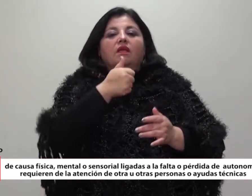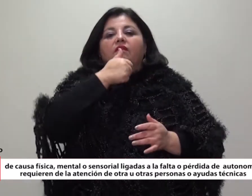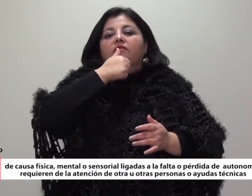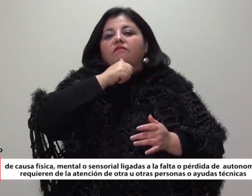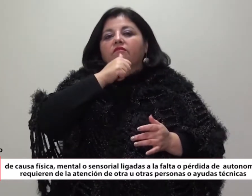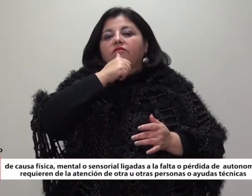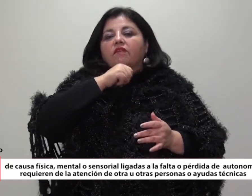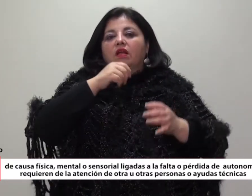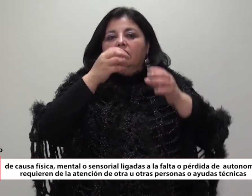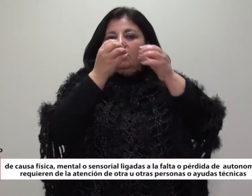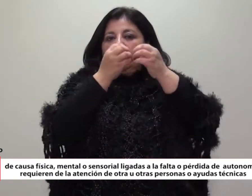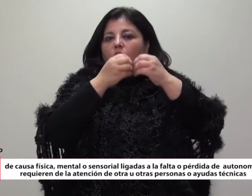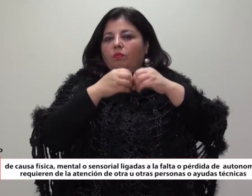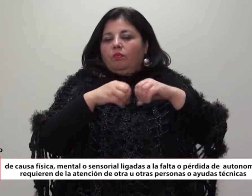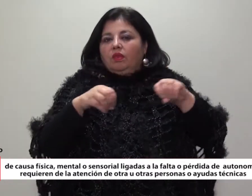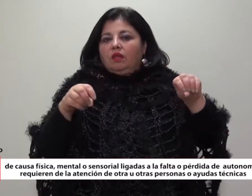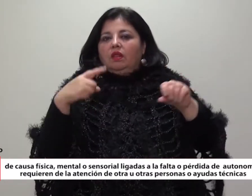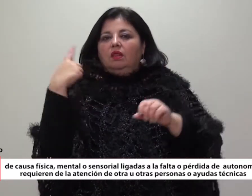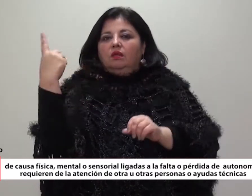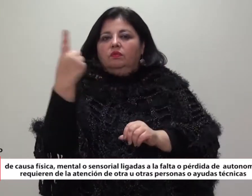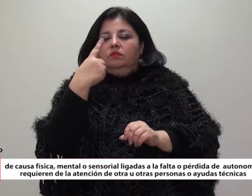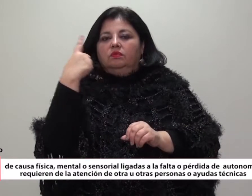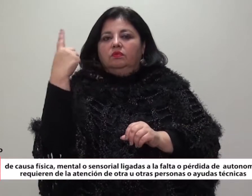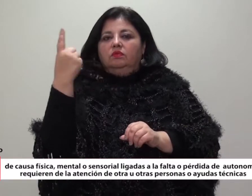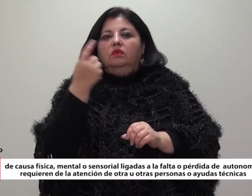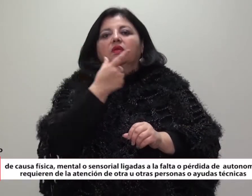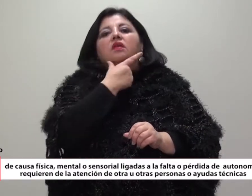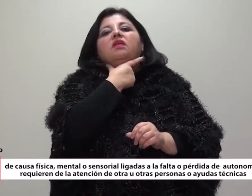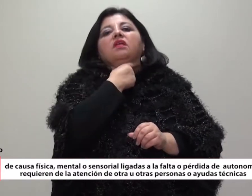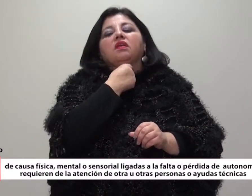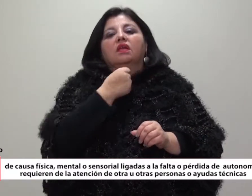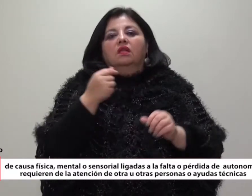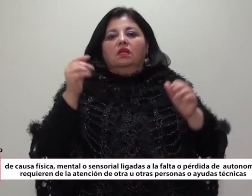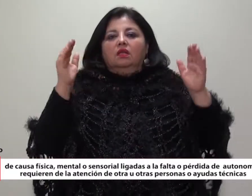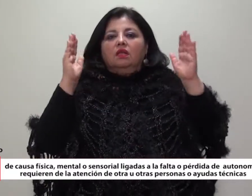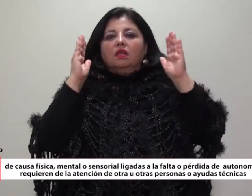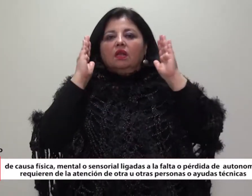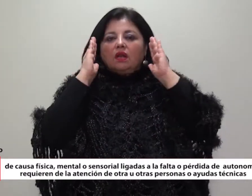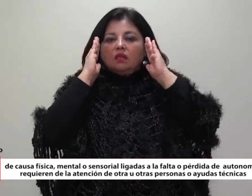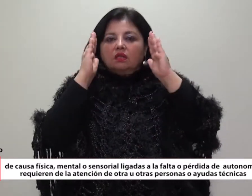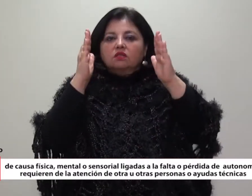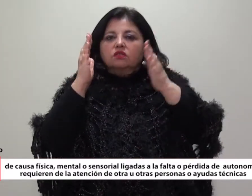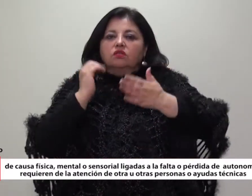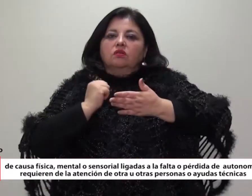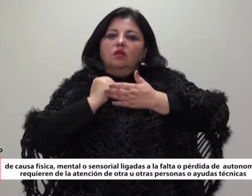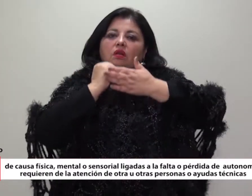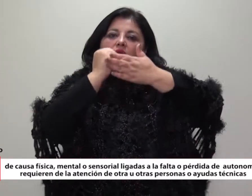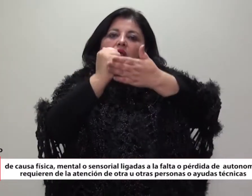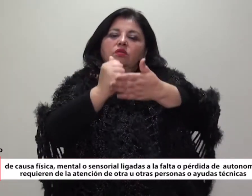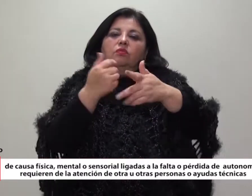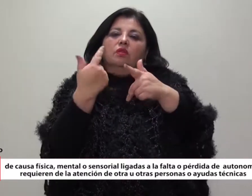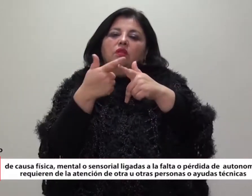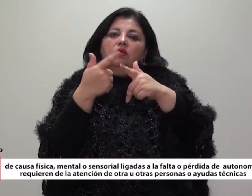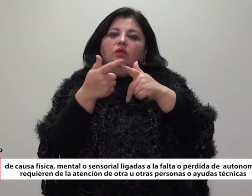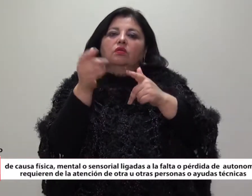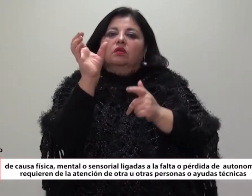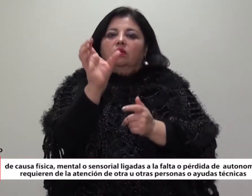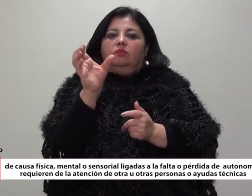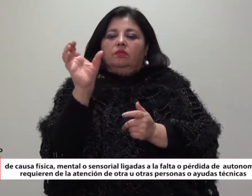autonomía Requieren de la atención de otra u otras personas o ayudas técnicas